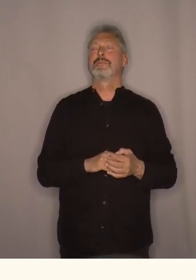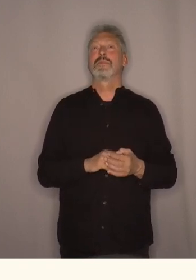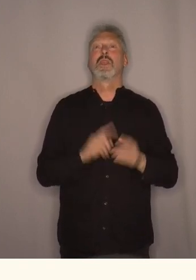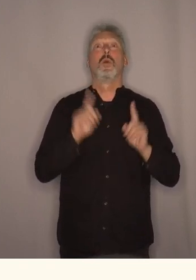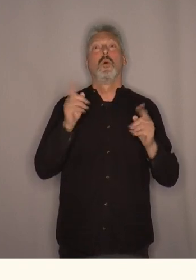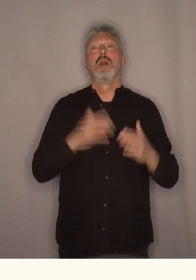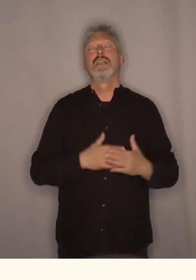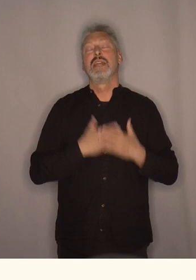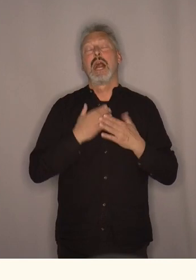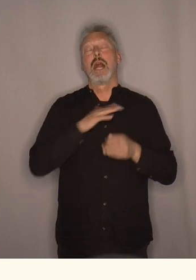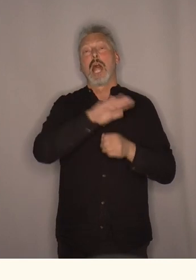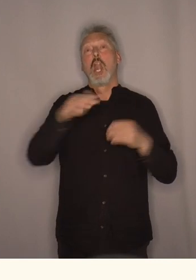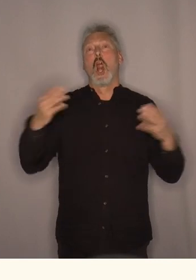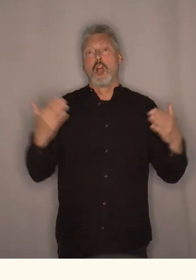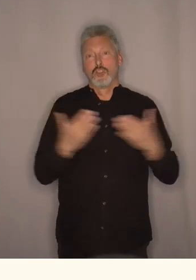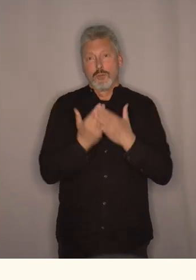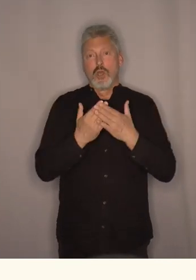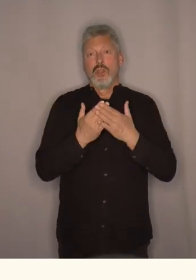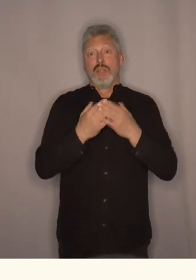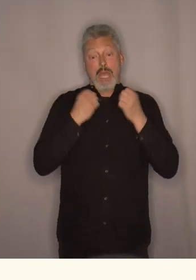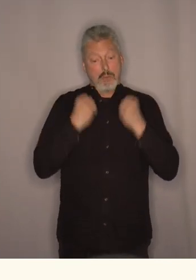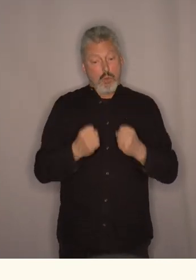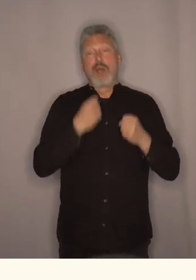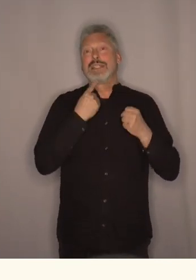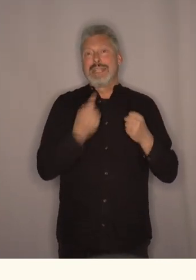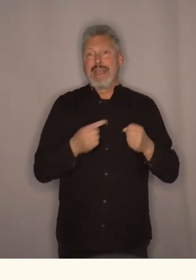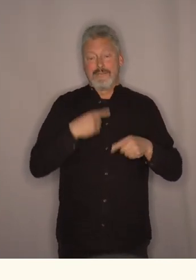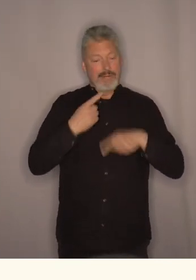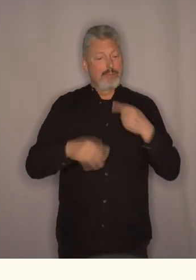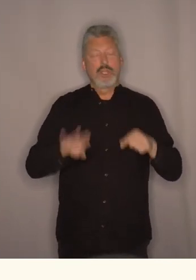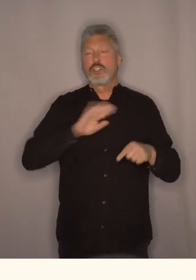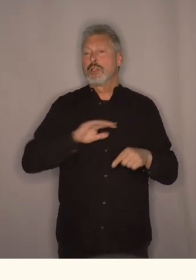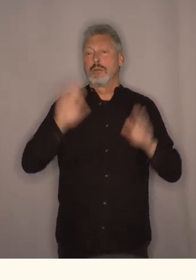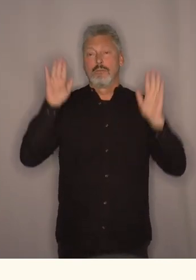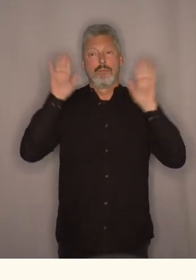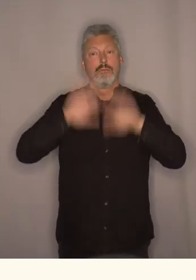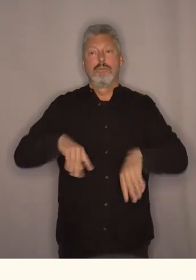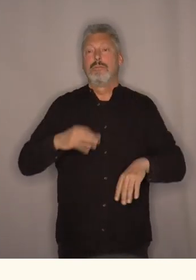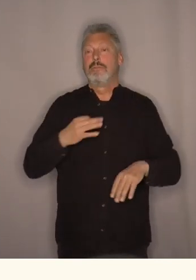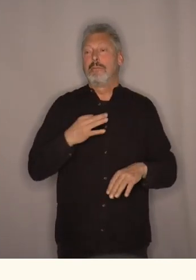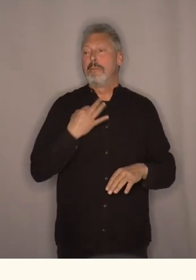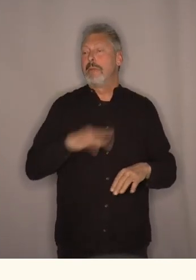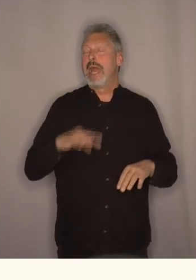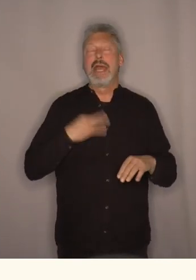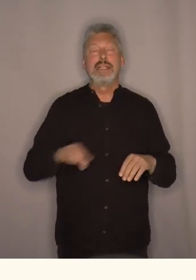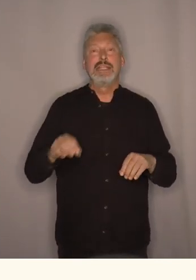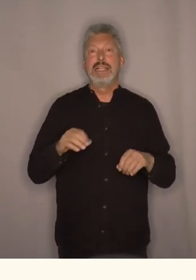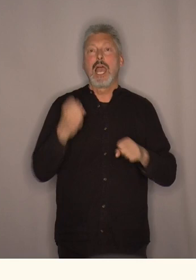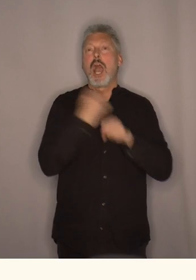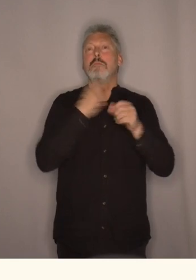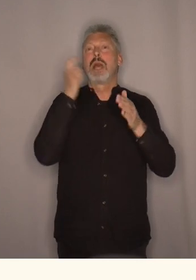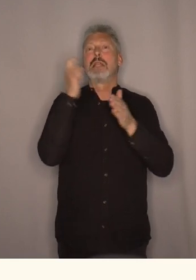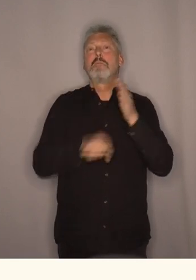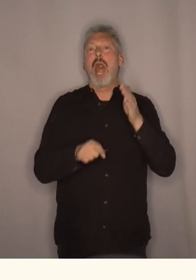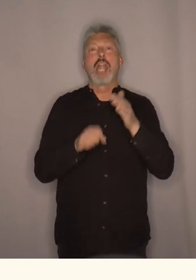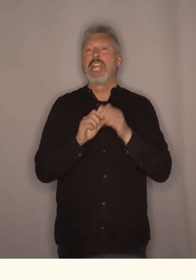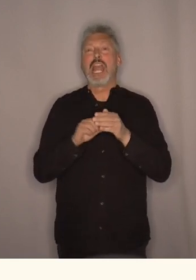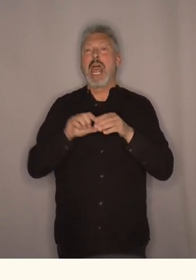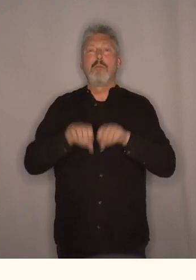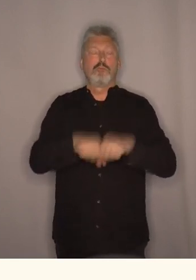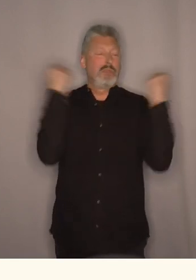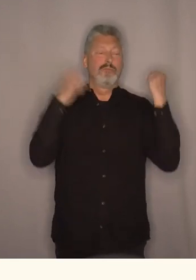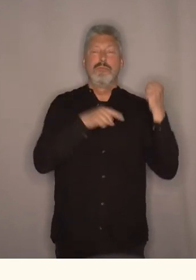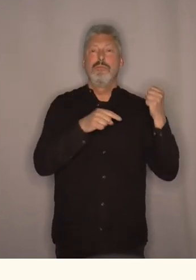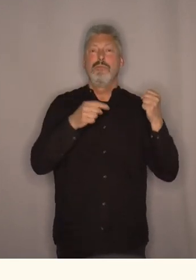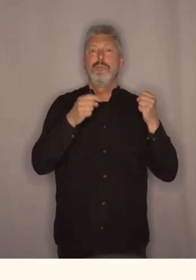Og kjære landsmøter, jeg må bare si det. Jeg synes fortsatt det er utrolig pinlig at Arbeiderpartiet har torpedert rusreformet. Det virker som